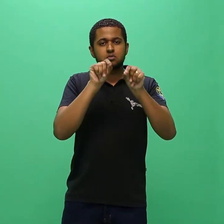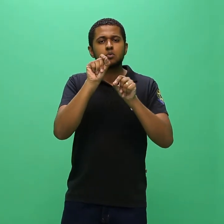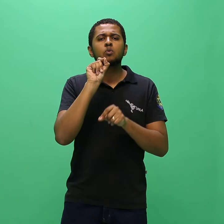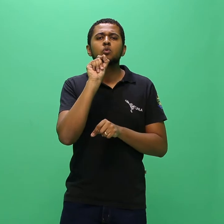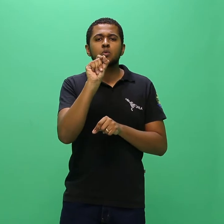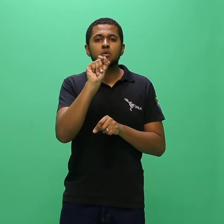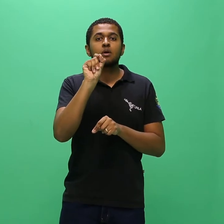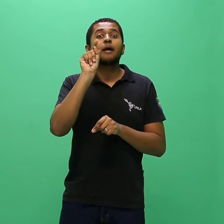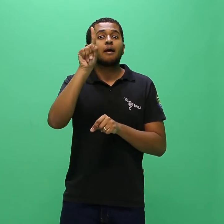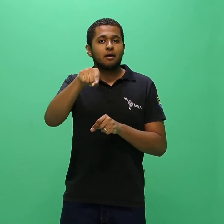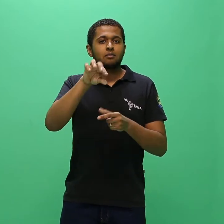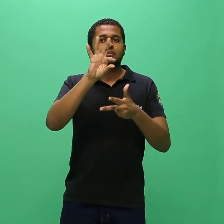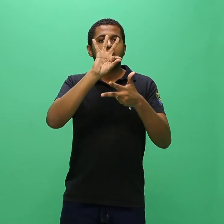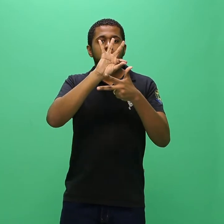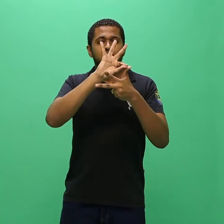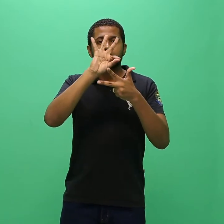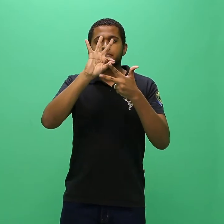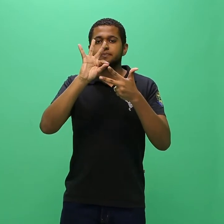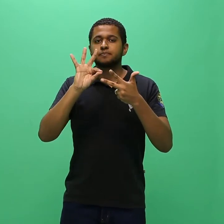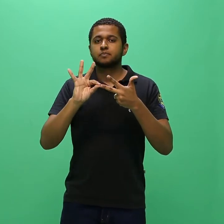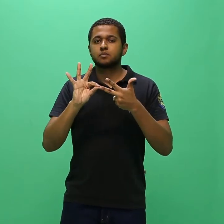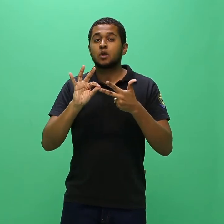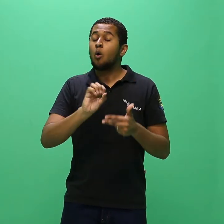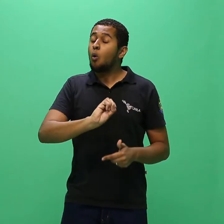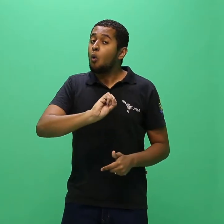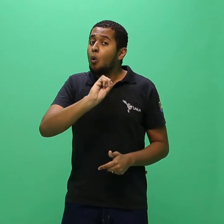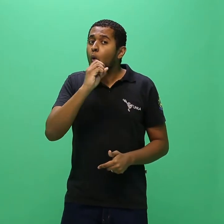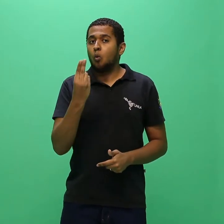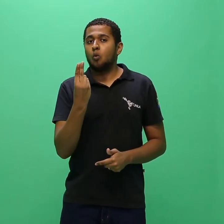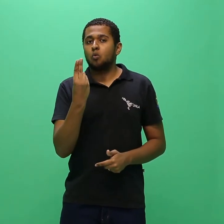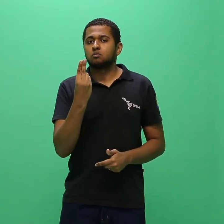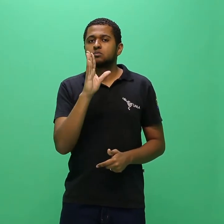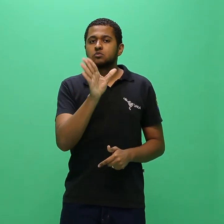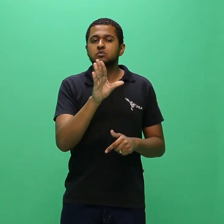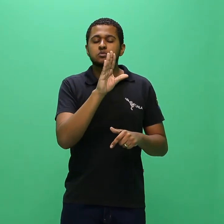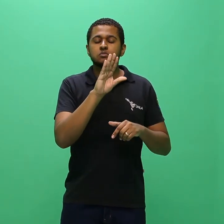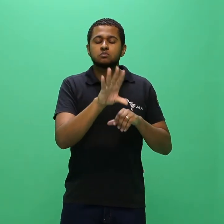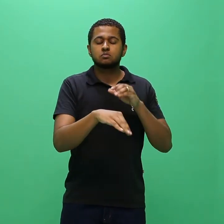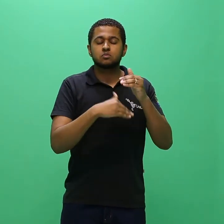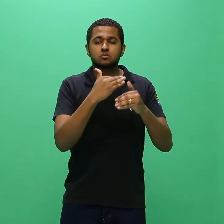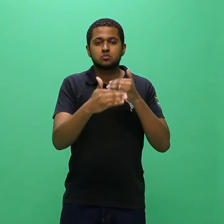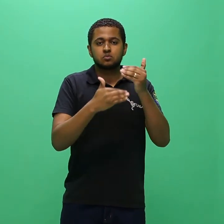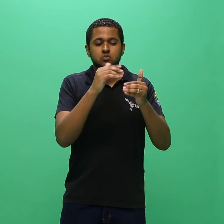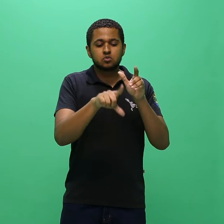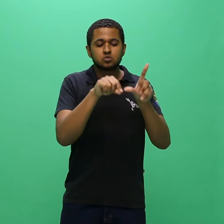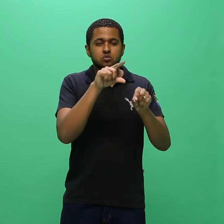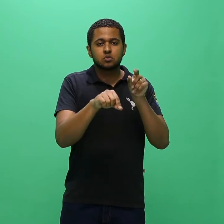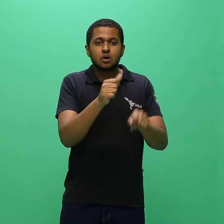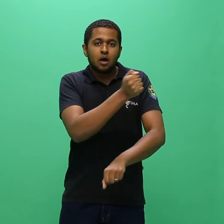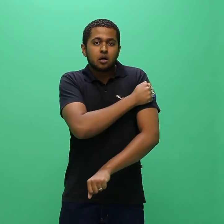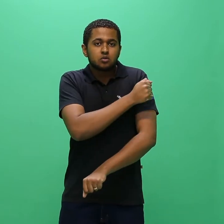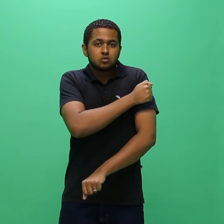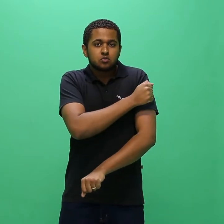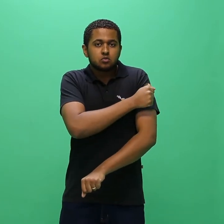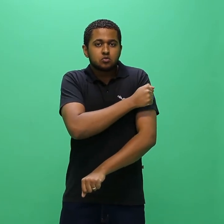seleção de discentes estrangeiros realizada pela UNILA em parceria com os Ministérios da